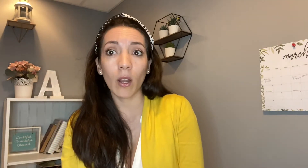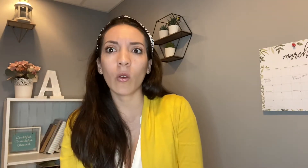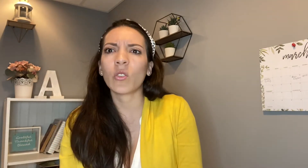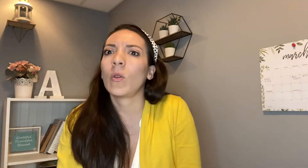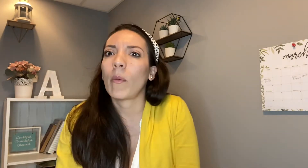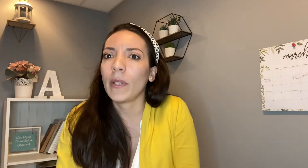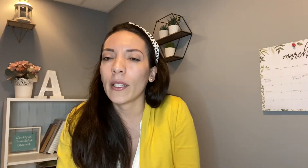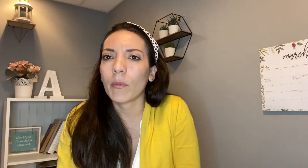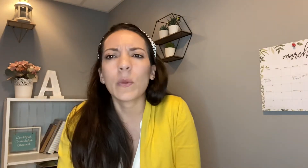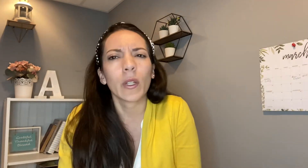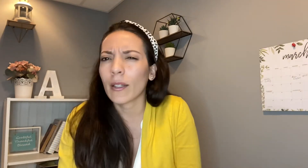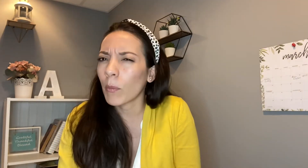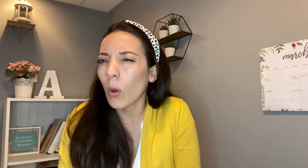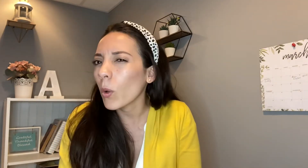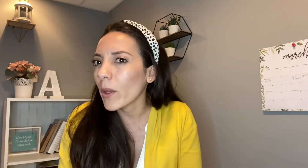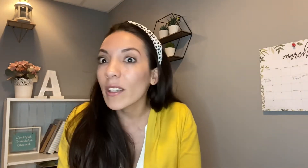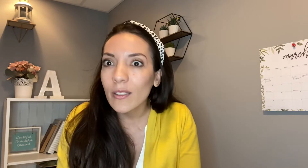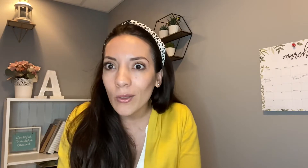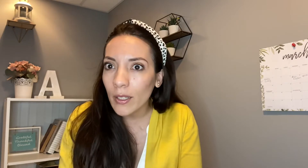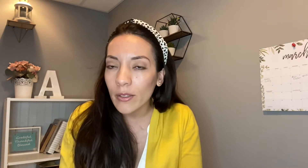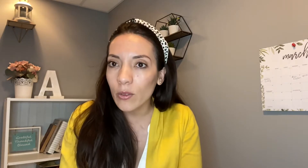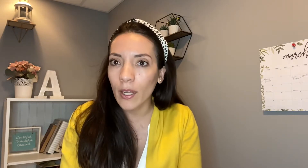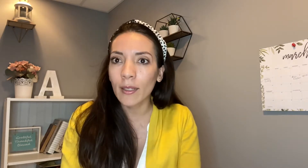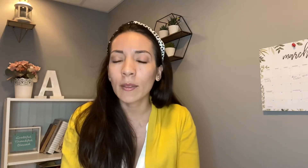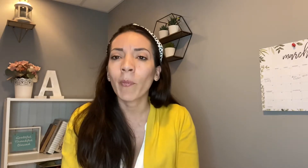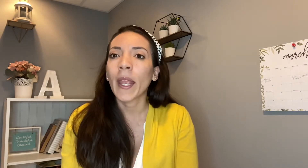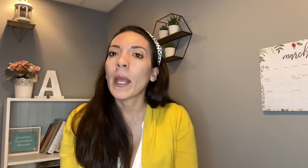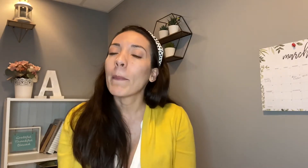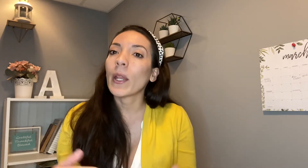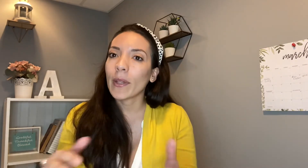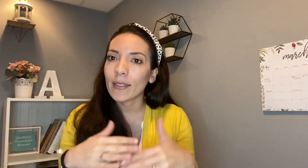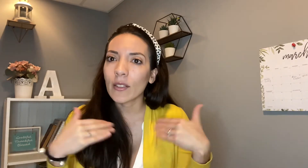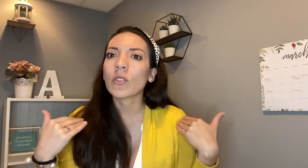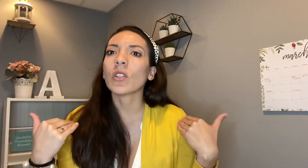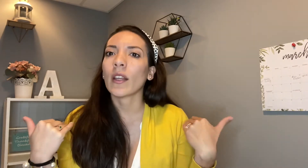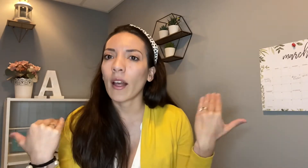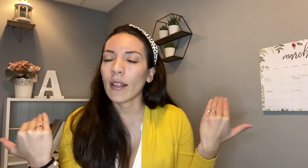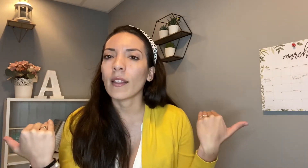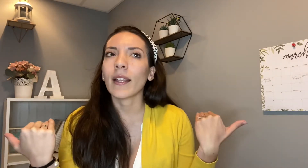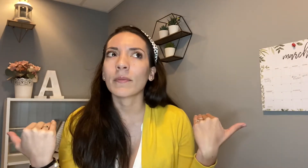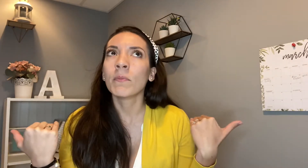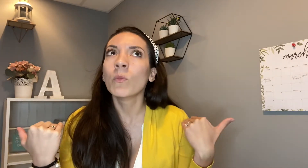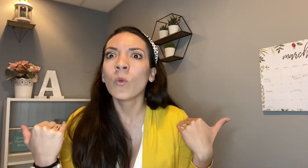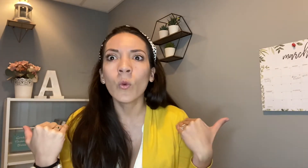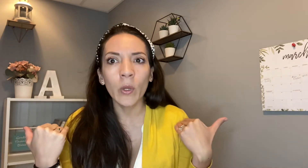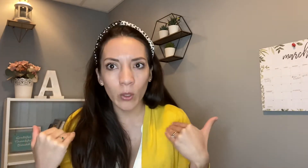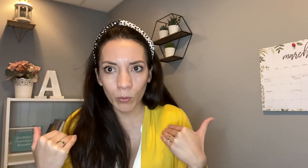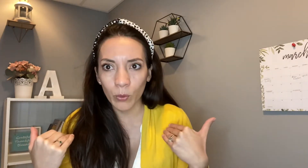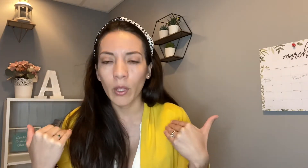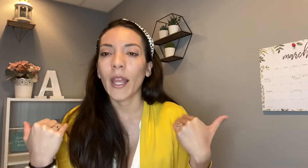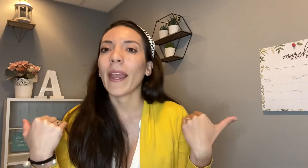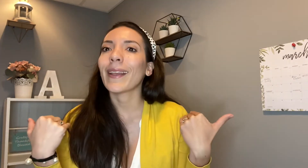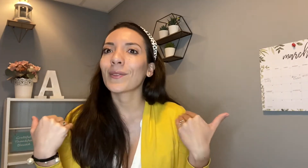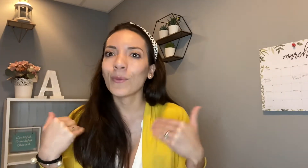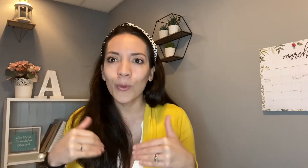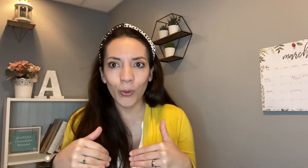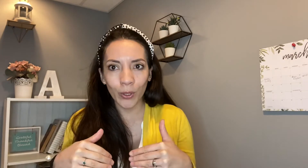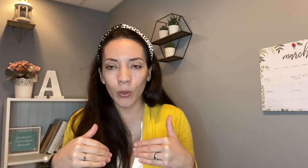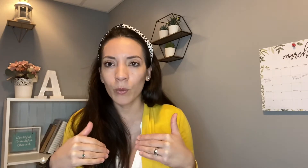o si lo aplican pues porque tampoco lo he visto en redes sociales pero en esta sociedad es muy común es muy común